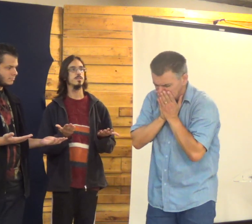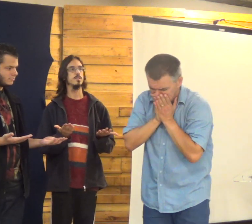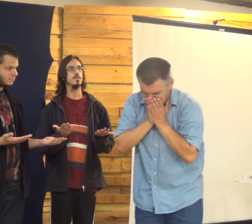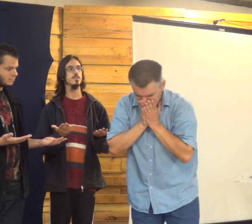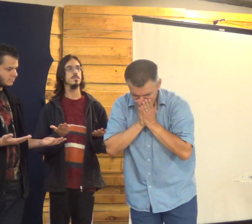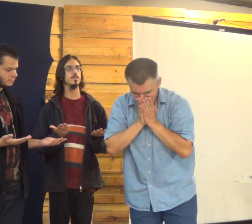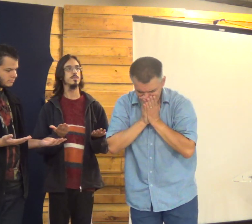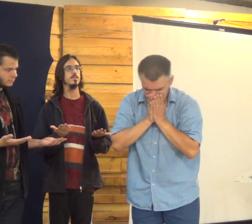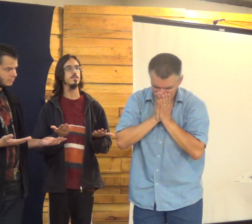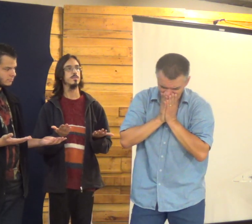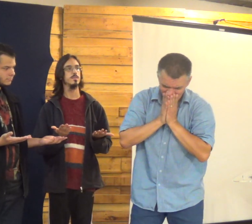Vamos orar